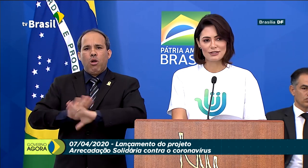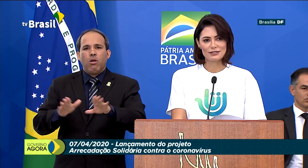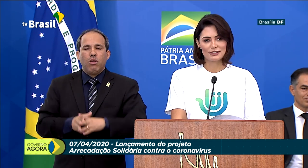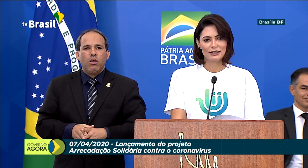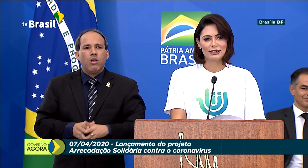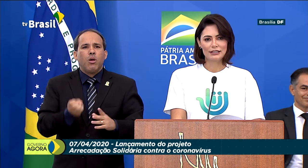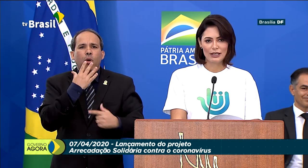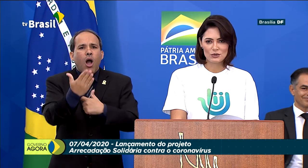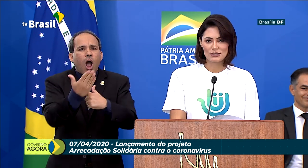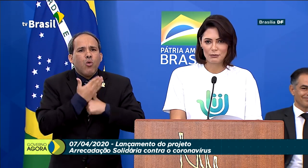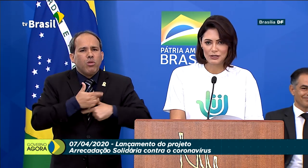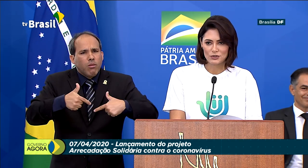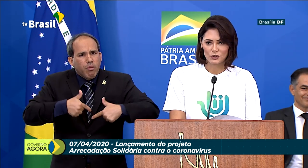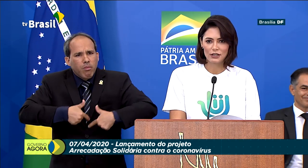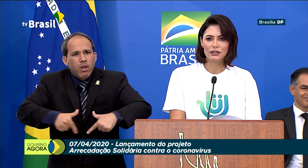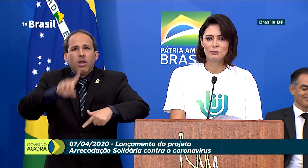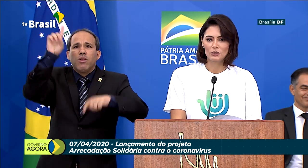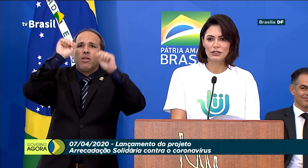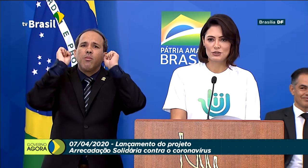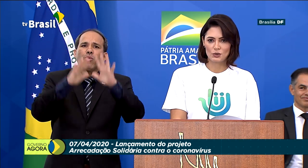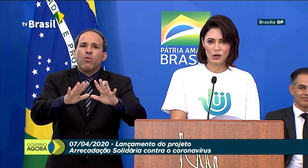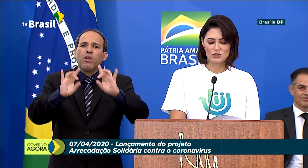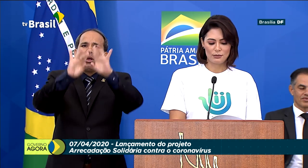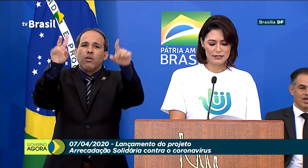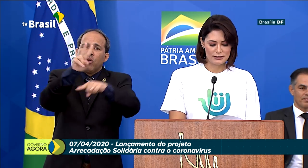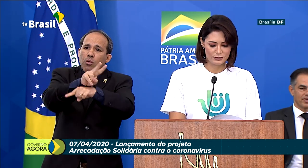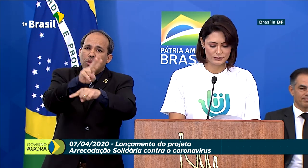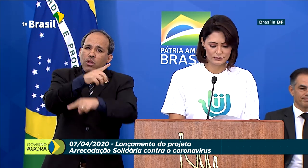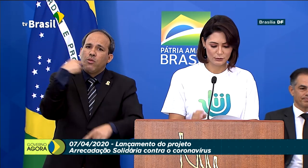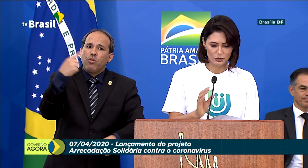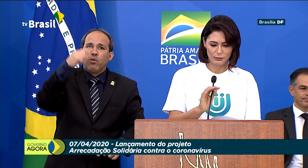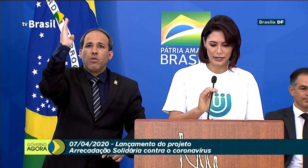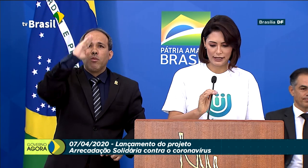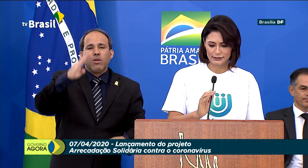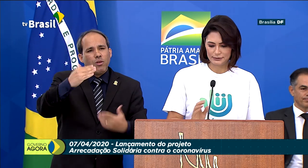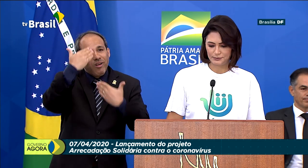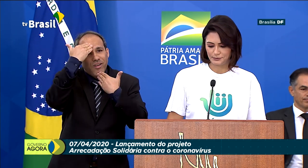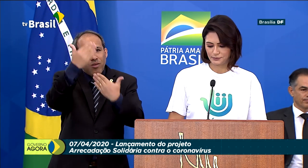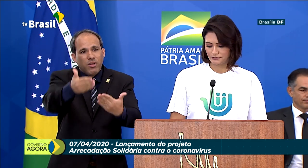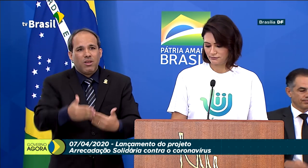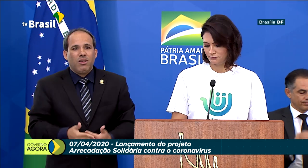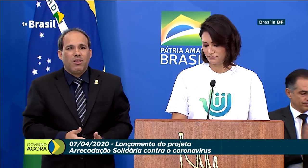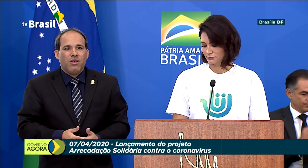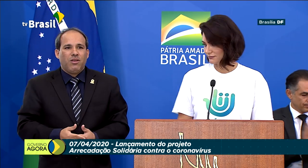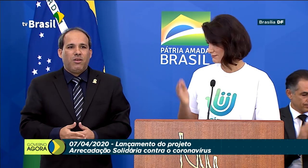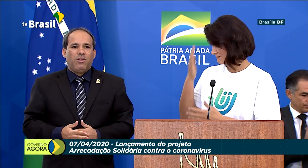Junte-se a nós. Que Deus nos abençoe e proteja o nosso Brasil. Muito obrigada.